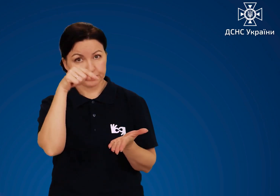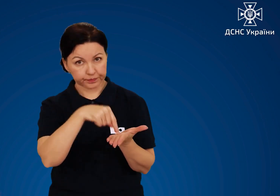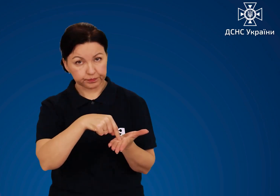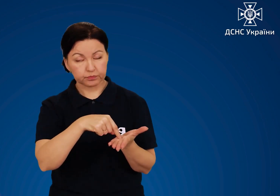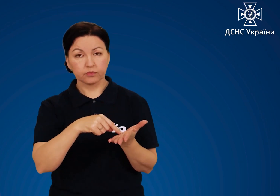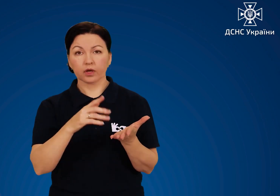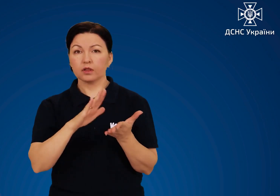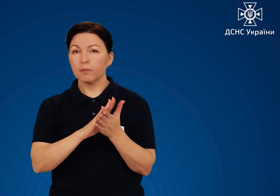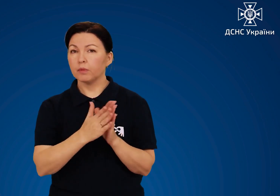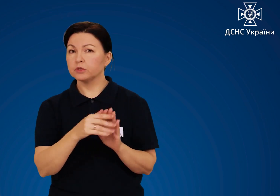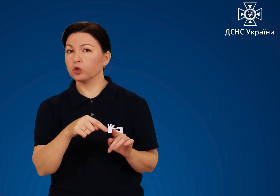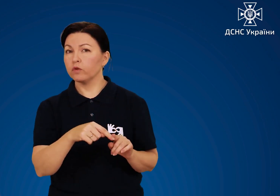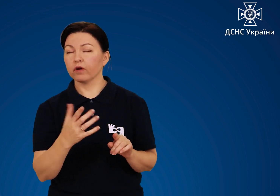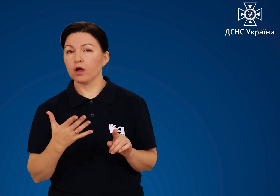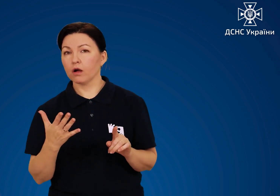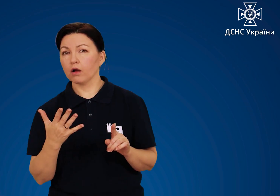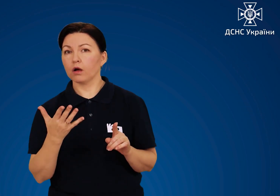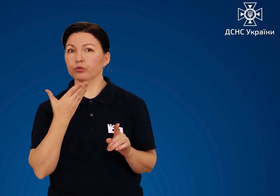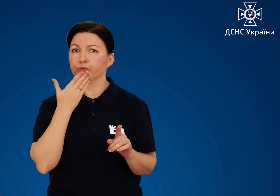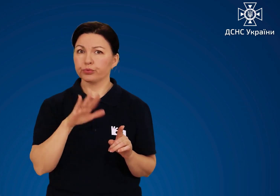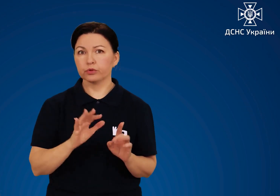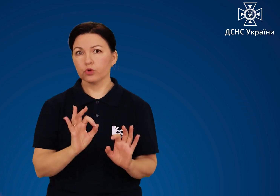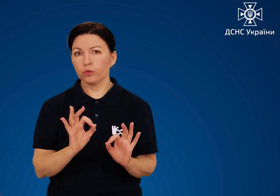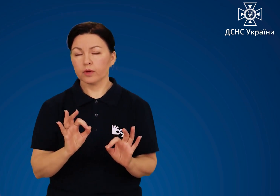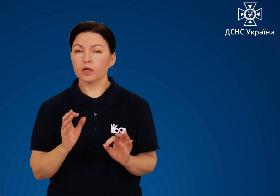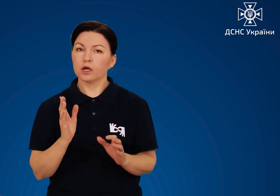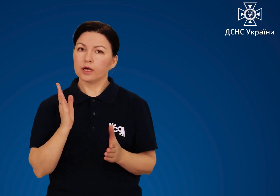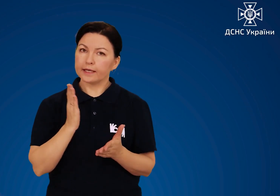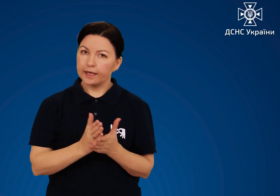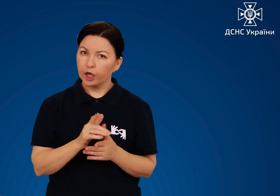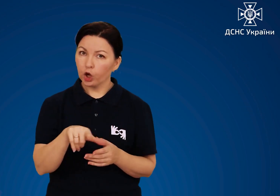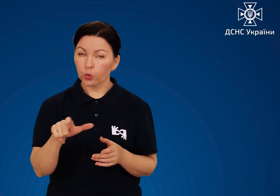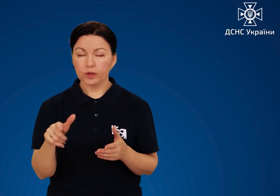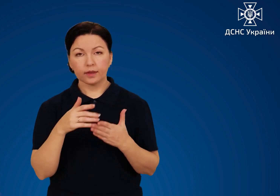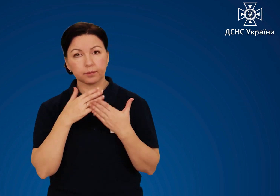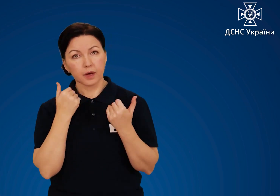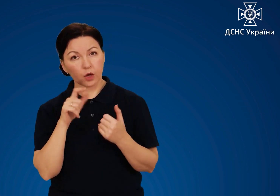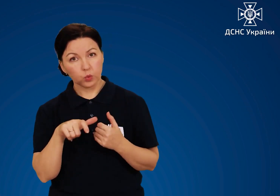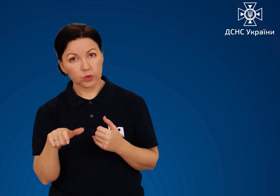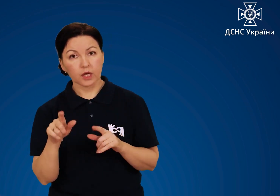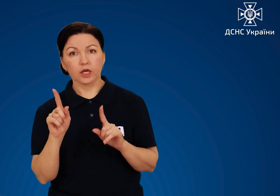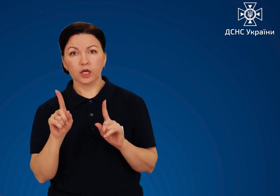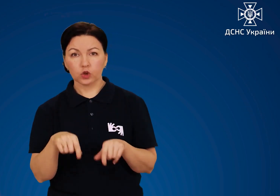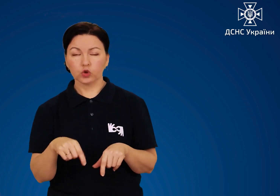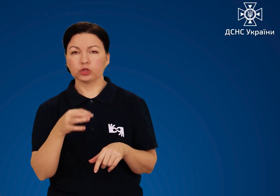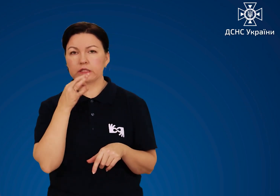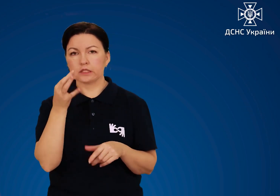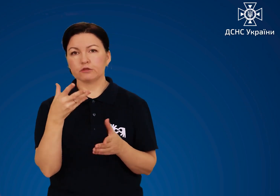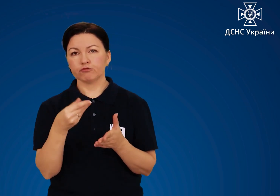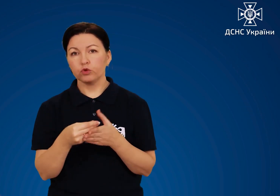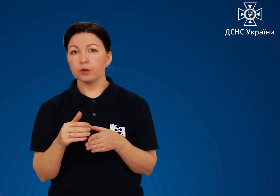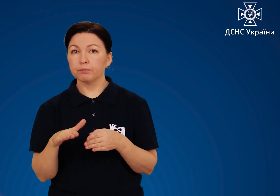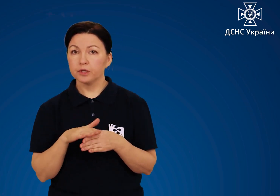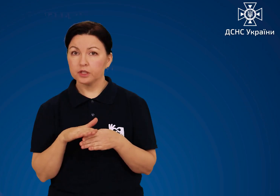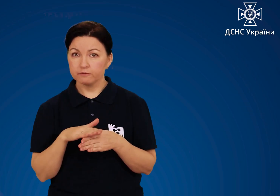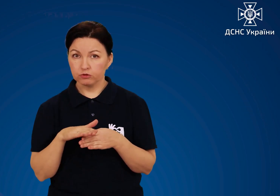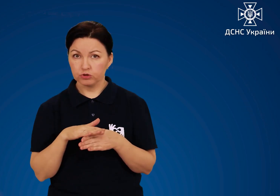пожежі, обстановку на пожежі, наявність людей, а також повідомити своє